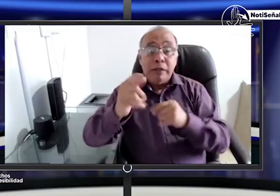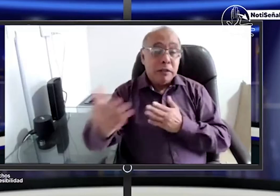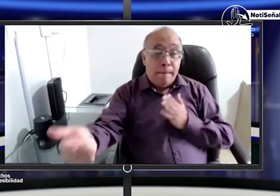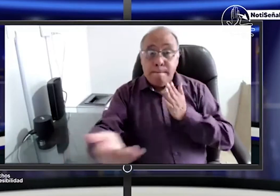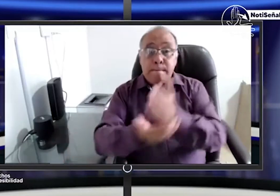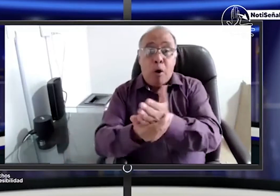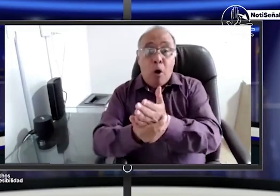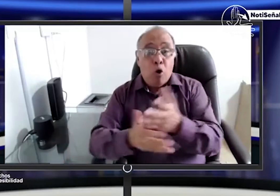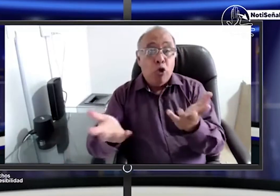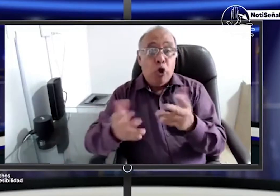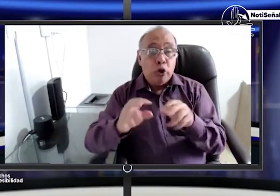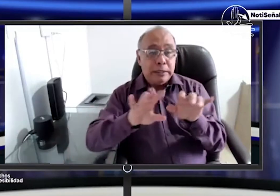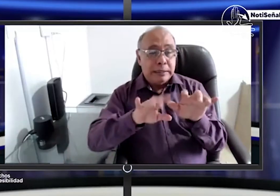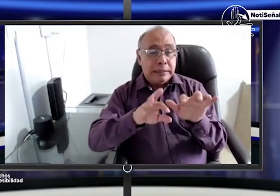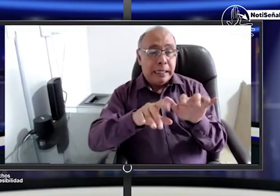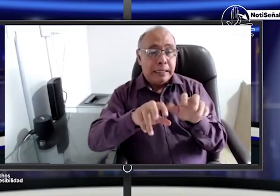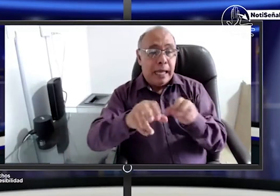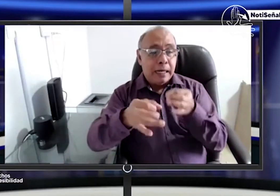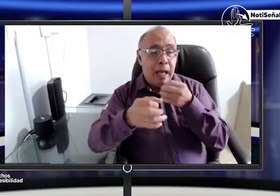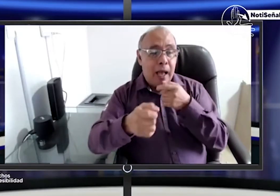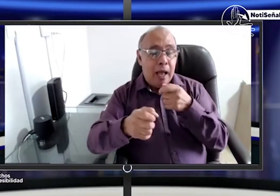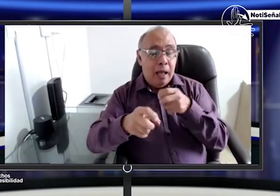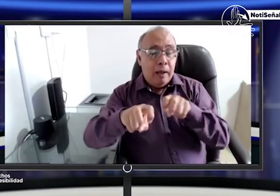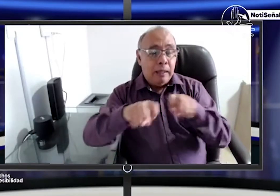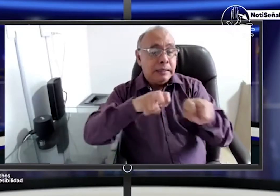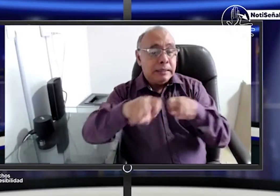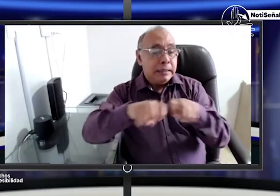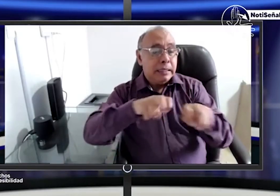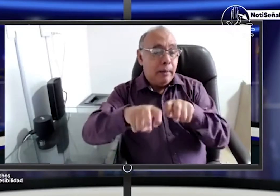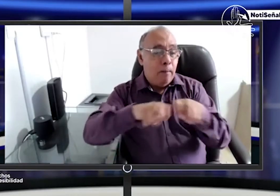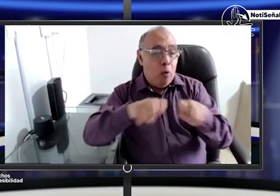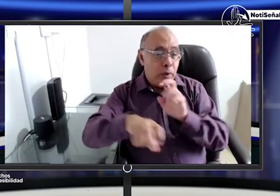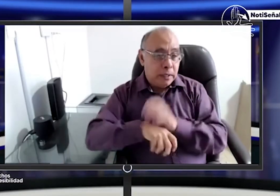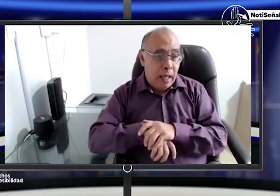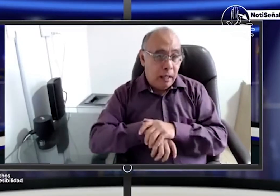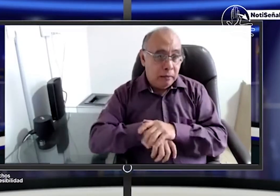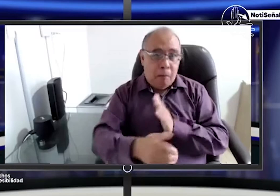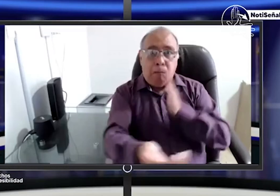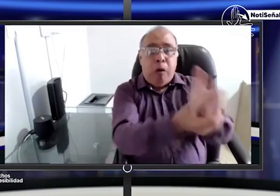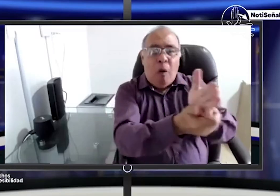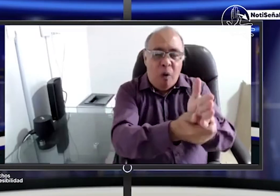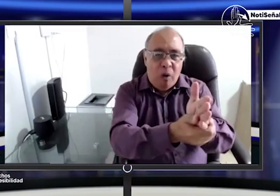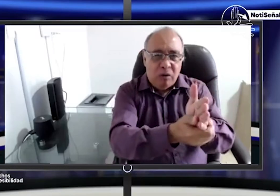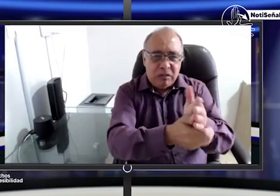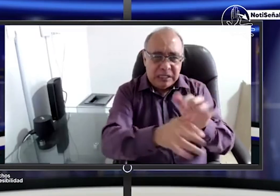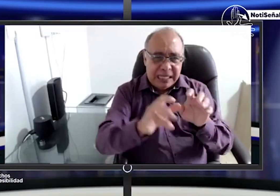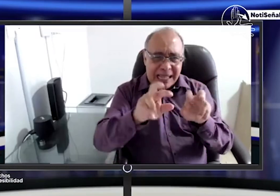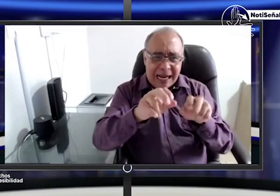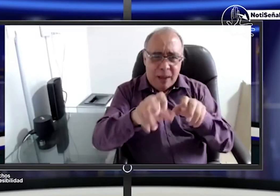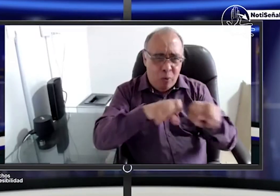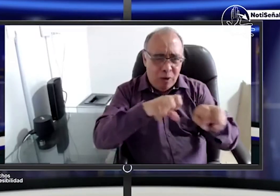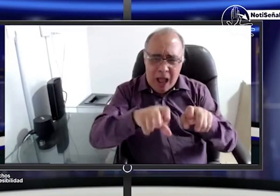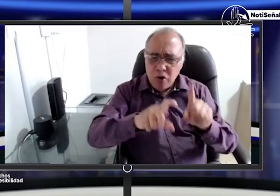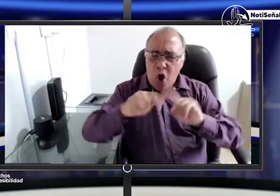reconocimiento de conductores y también si una persona sorda se acerca a las secretarías de movilidad